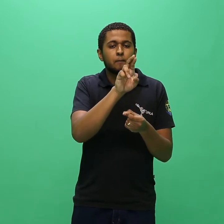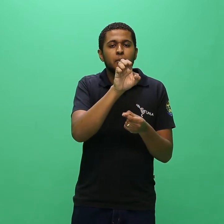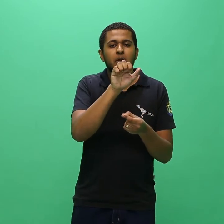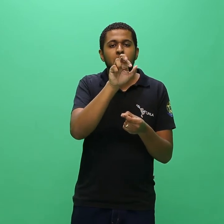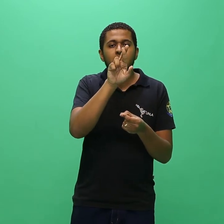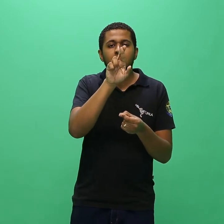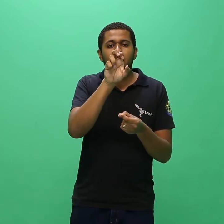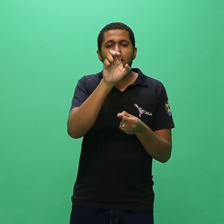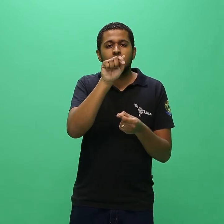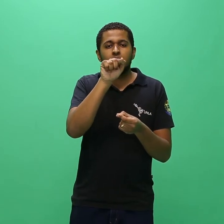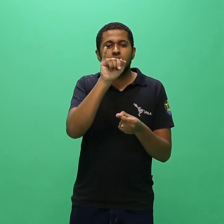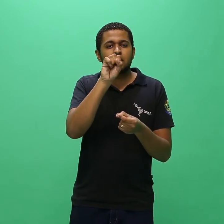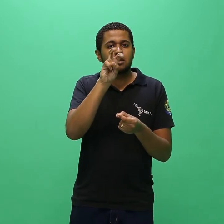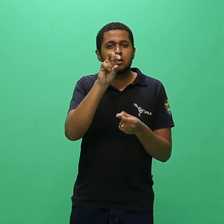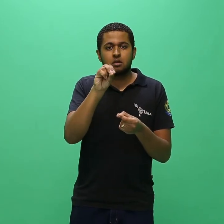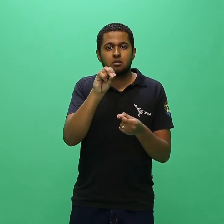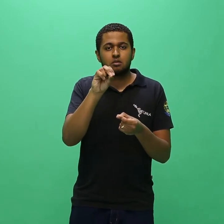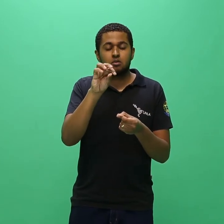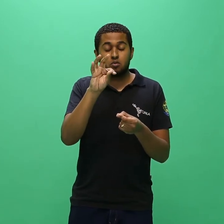matriz curricular do curso de destino.